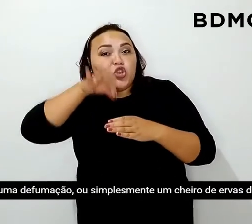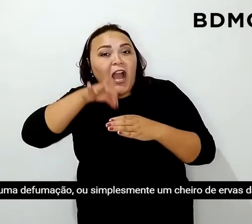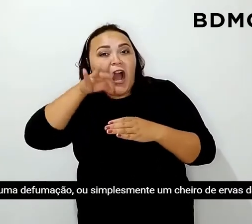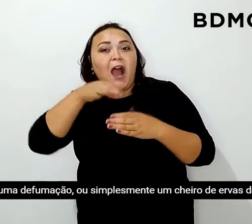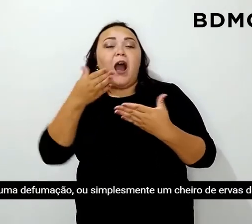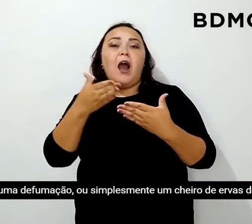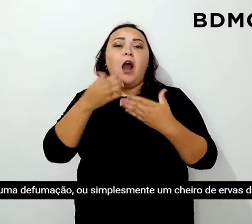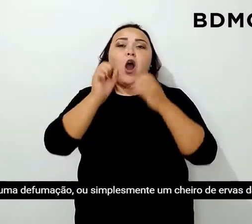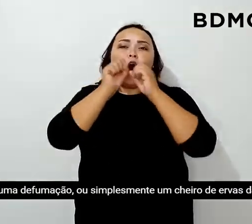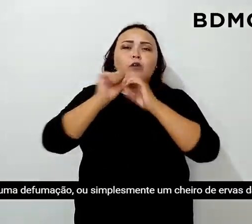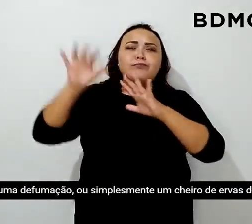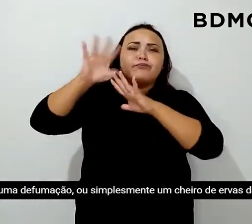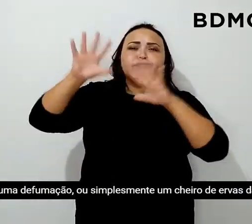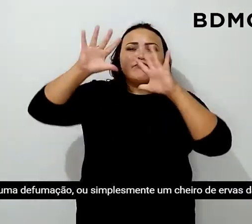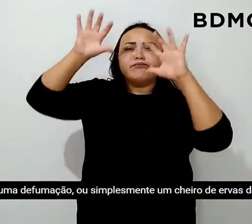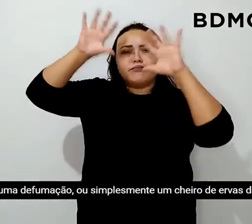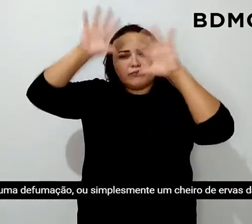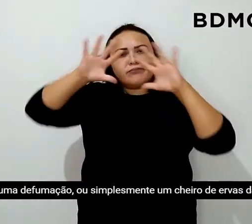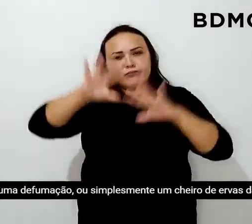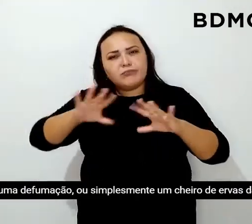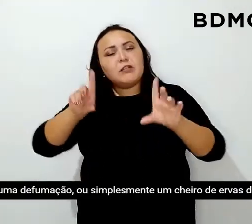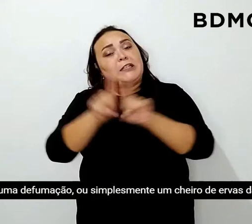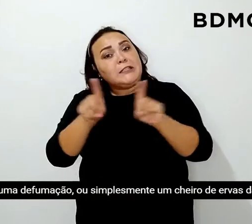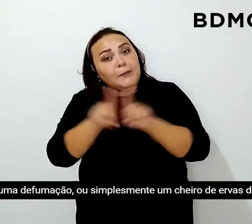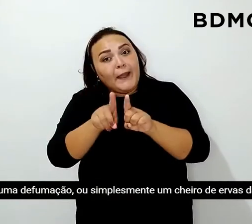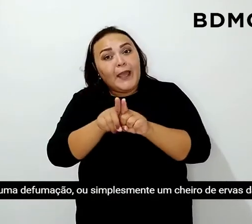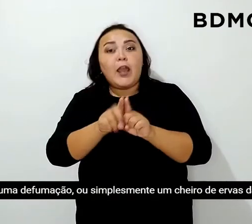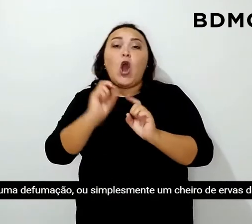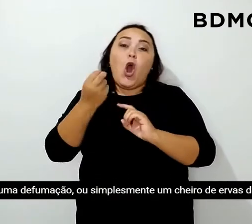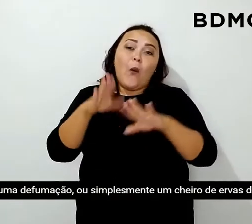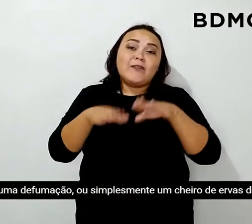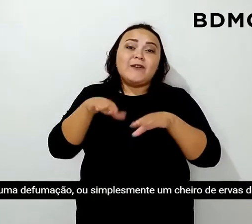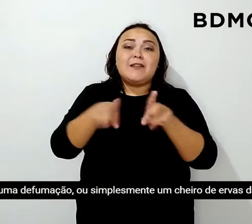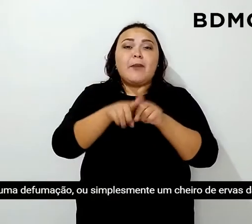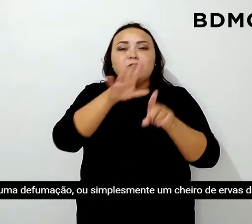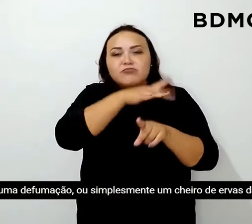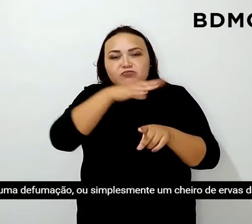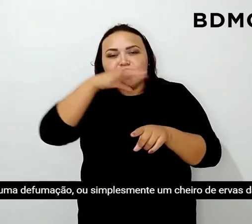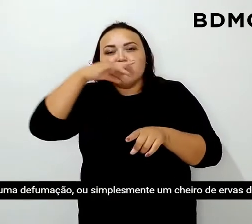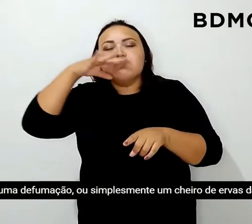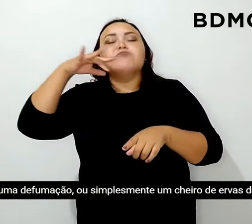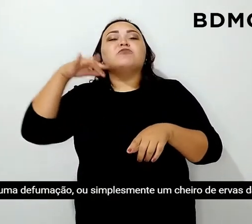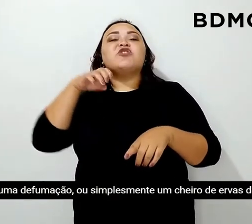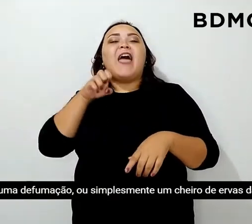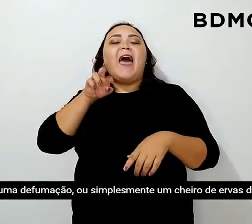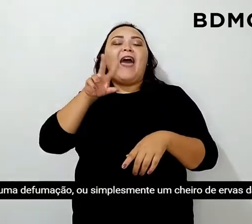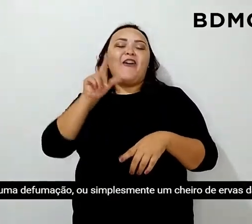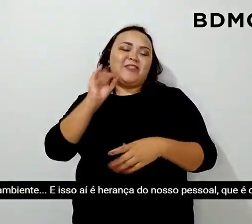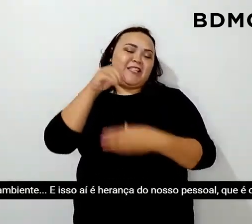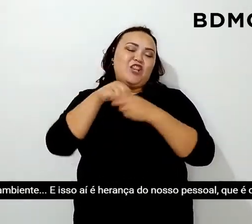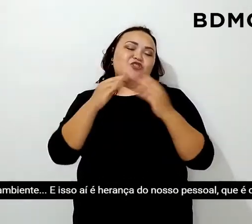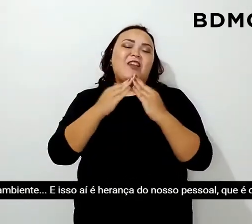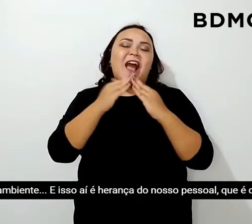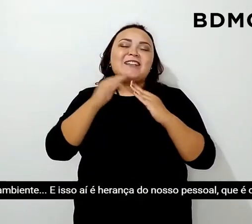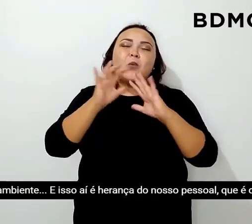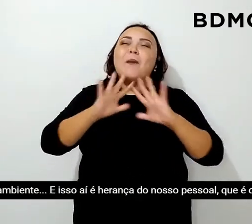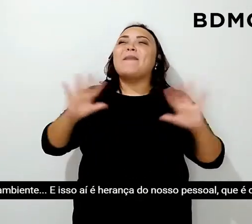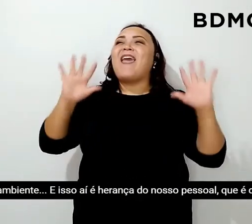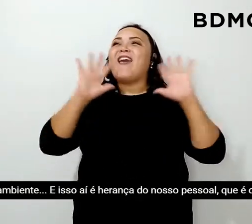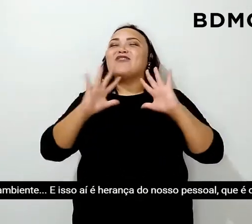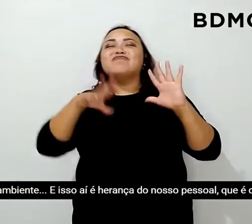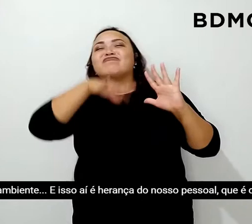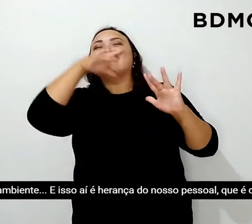chá ou uma defumação ou simplesmente um cheiro de ervas da casa no